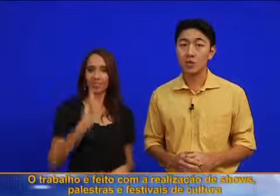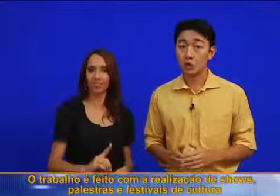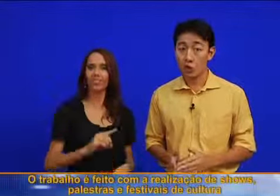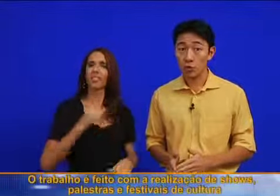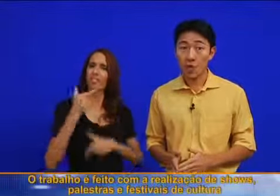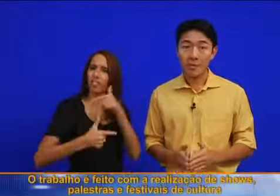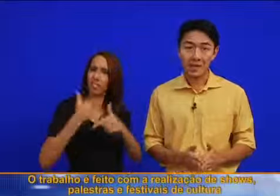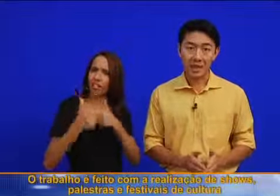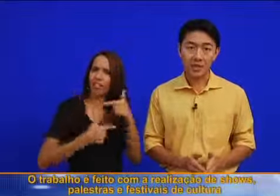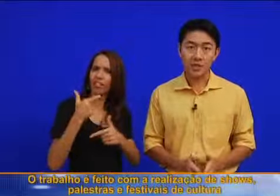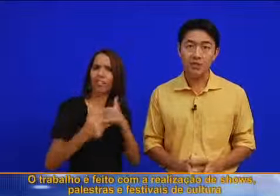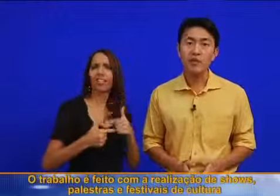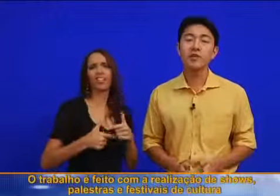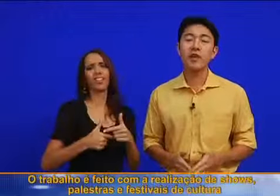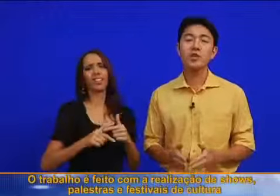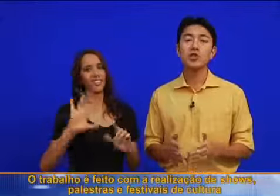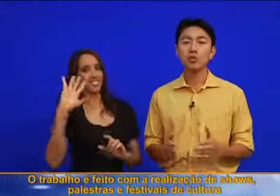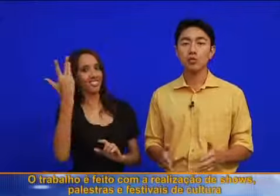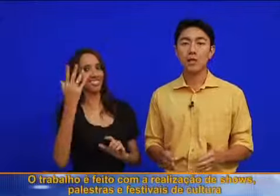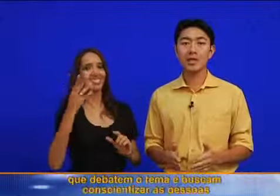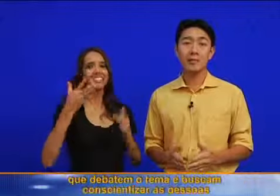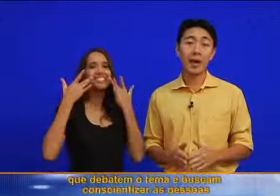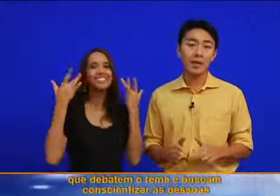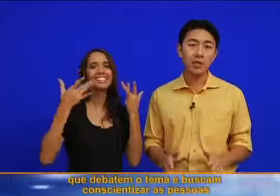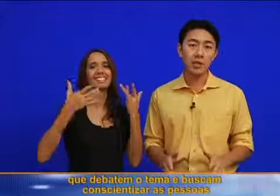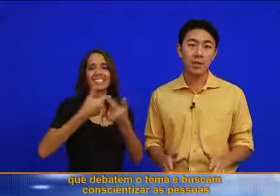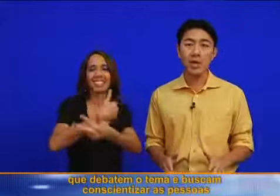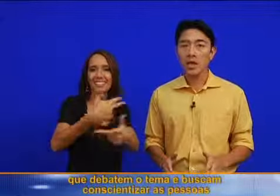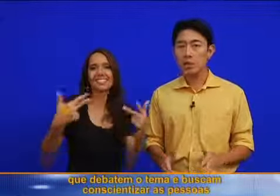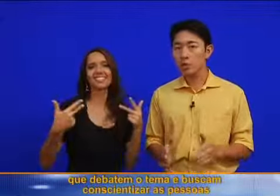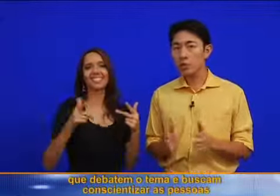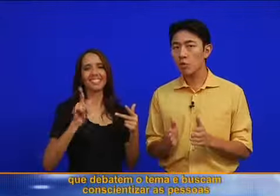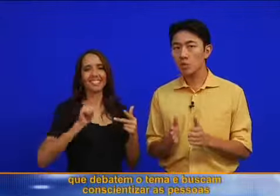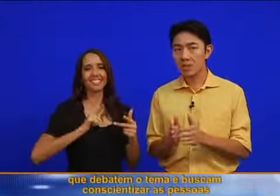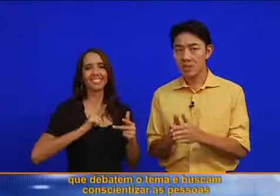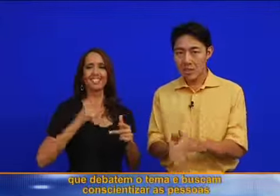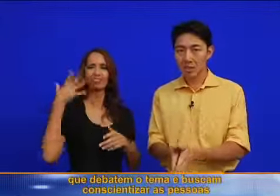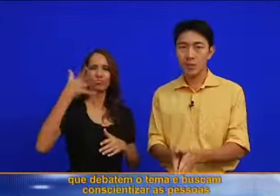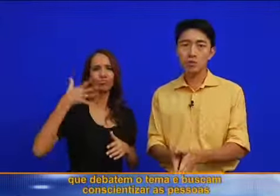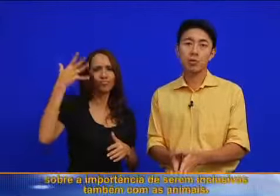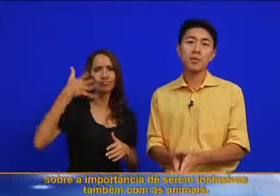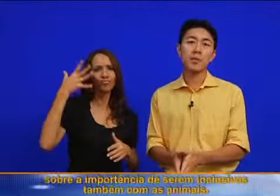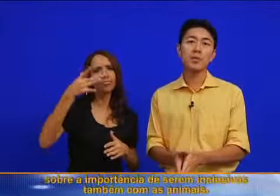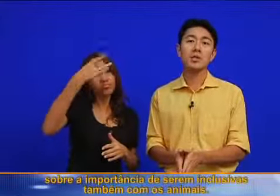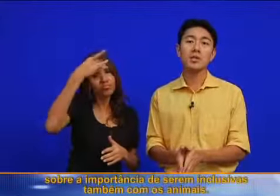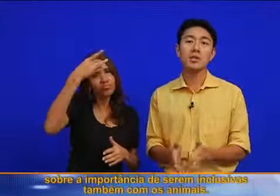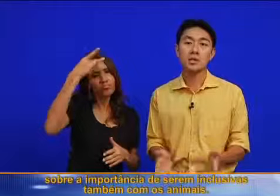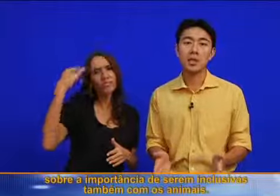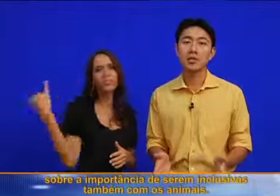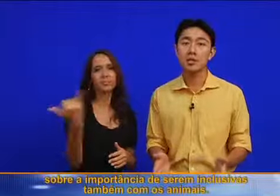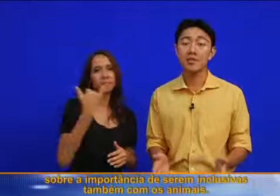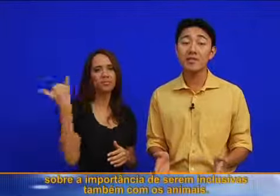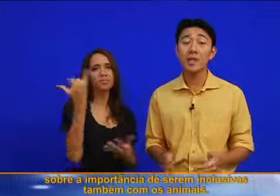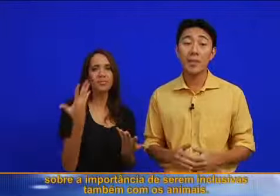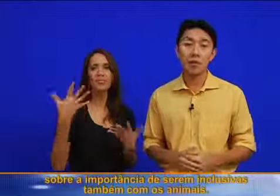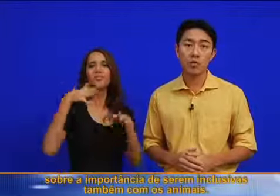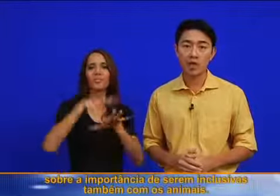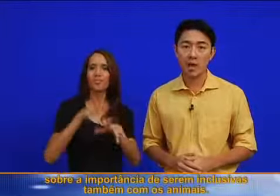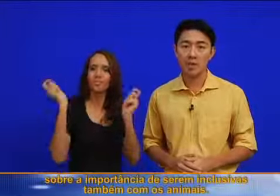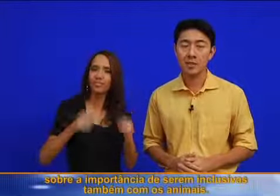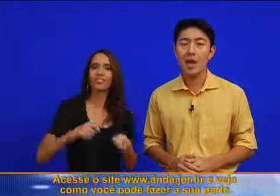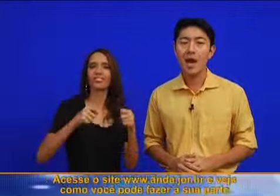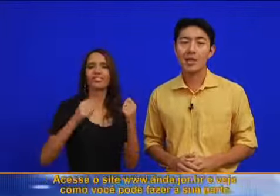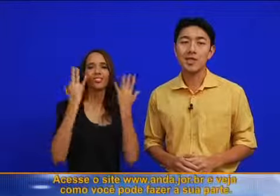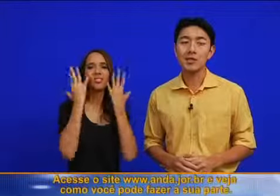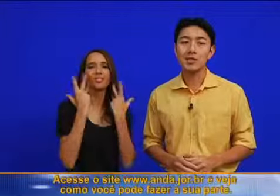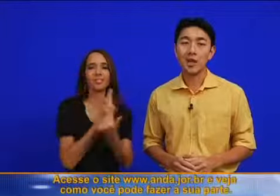realização de shows, palestras e festivais de cultura que debatem o tema e buscam conscientizar as pessoas sobre a importância de serem inclusivas também com